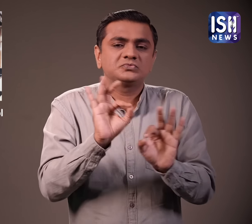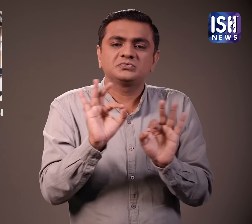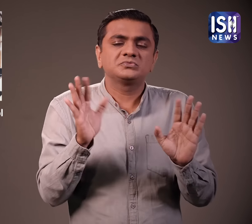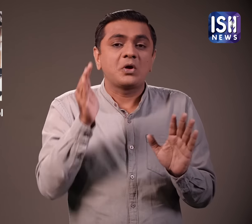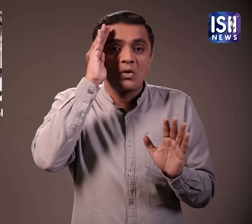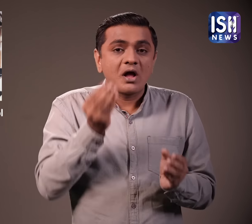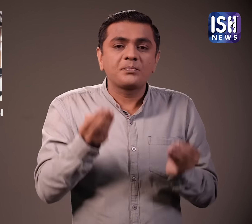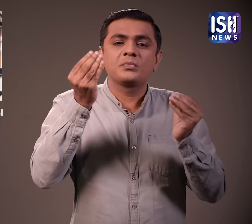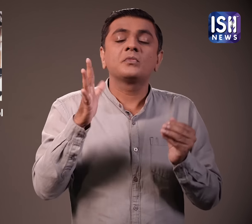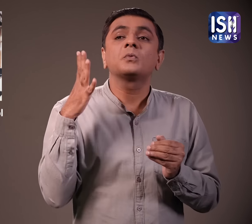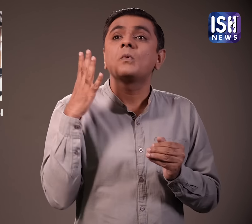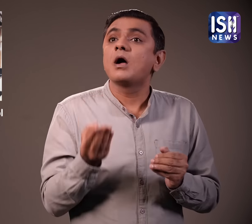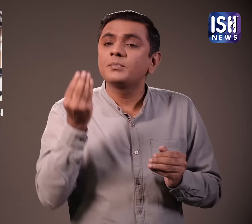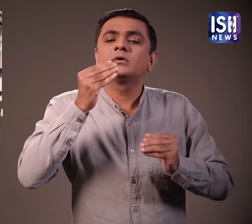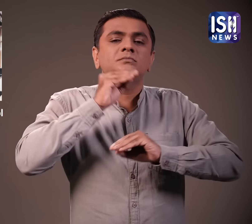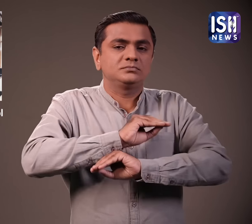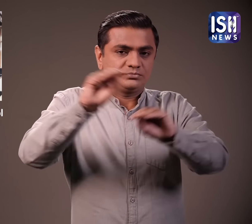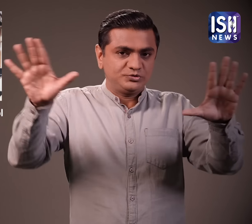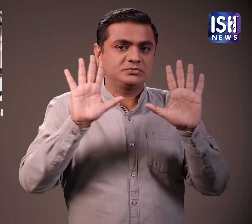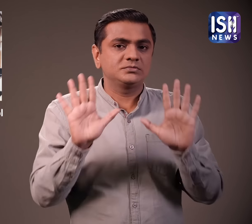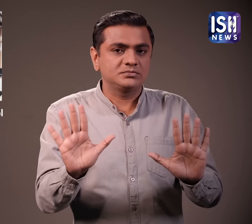एक बार अपडेट जारी होने पर हम आपको बता देंगे